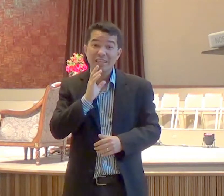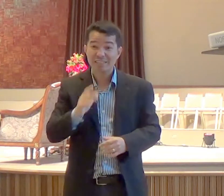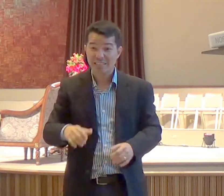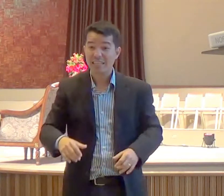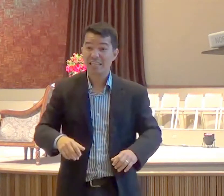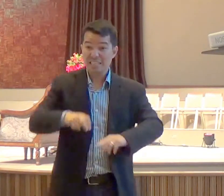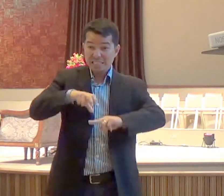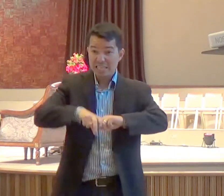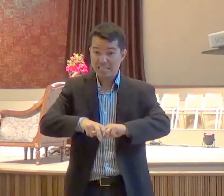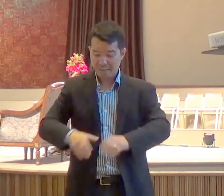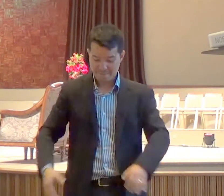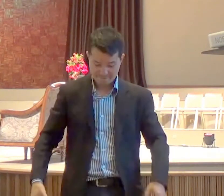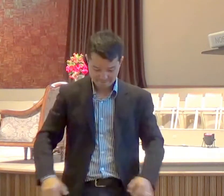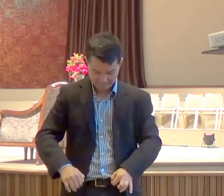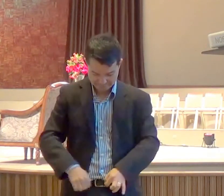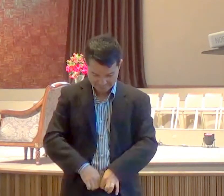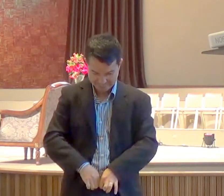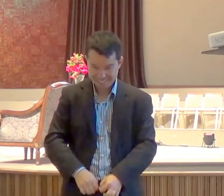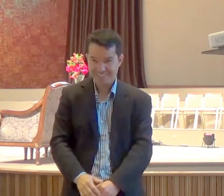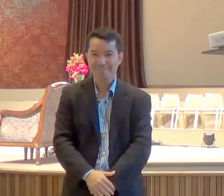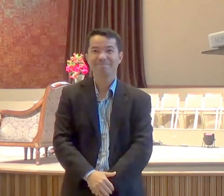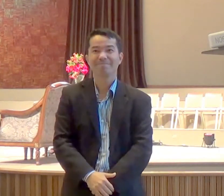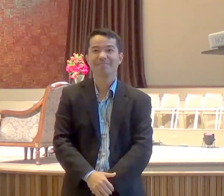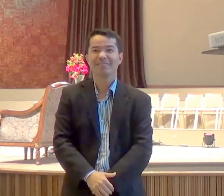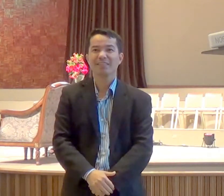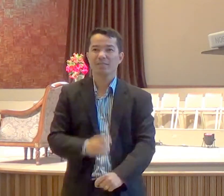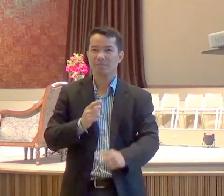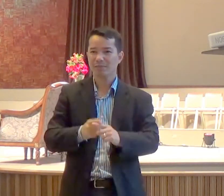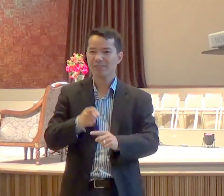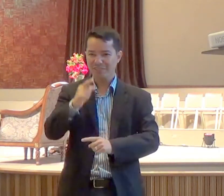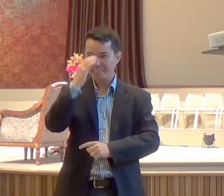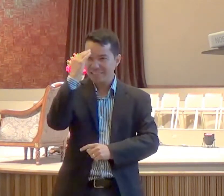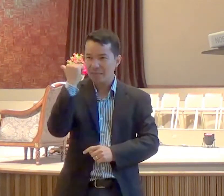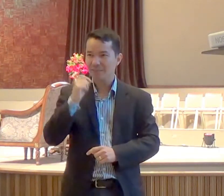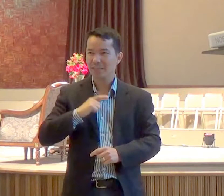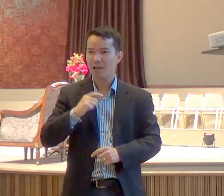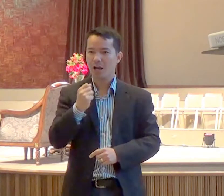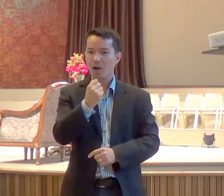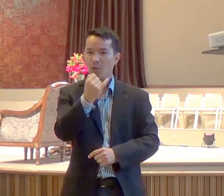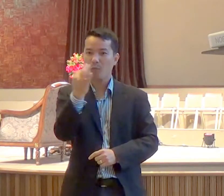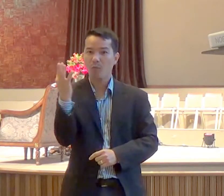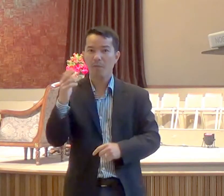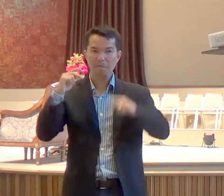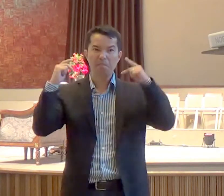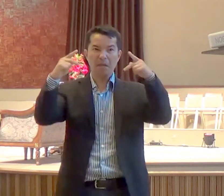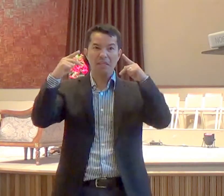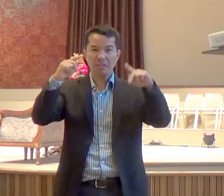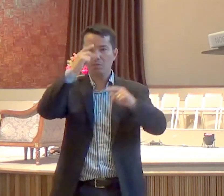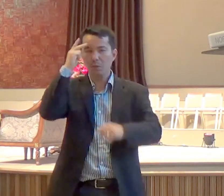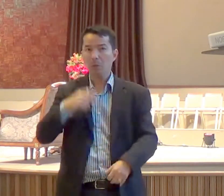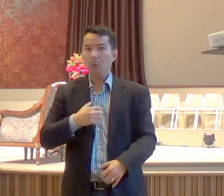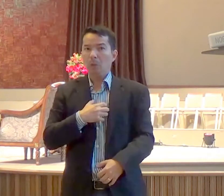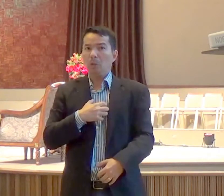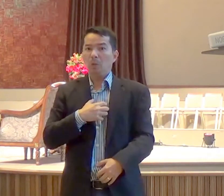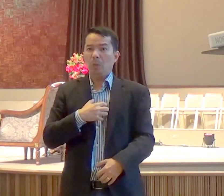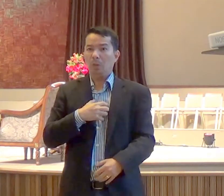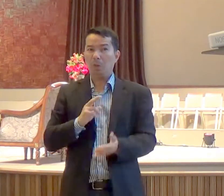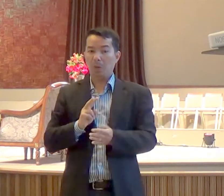que eu acho legal, já pensou? Porque tem certas mensagens que mexem com a gente, não é verdade? Dá vontade de sair